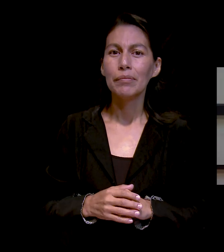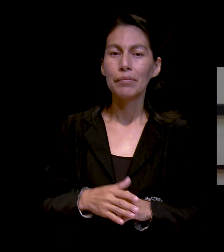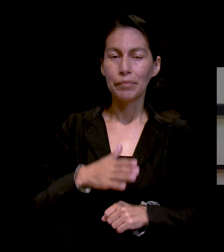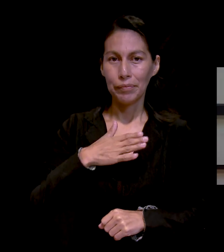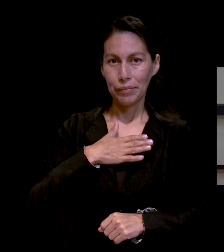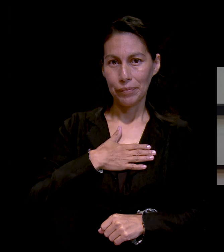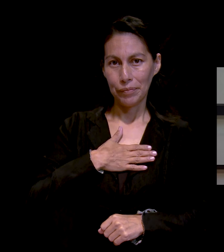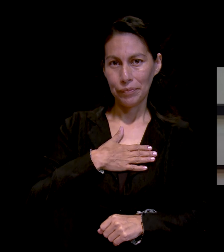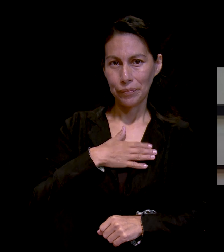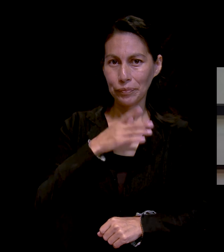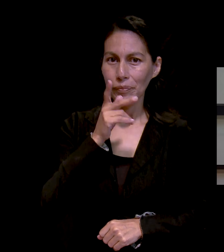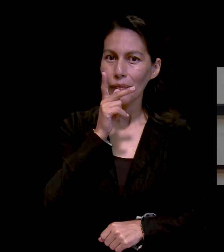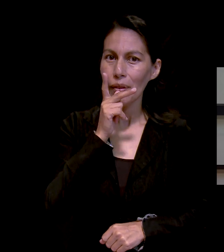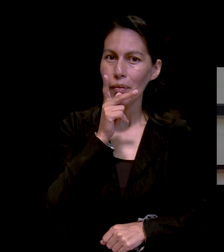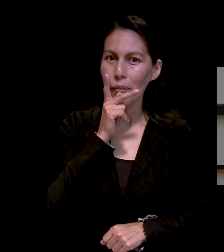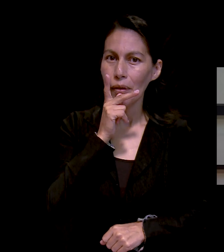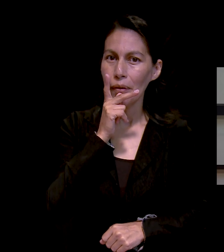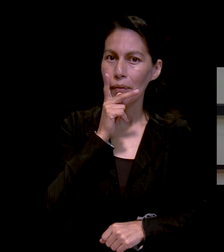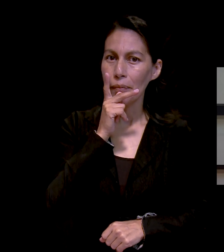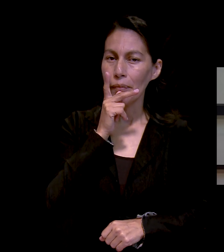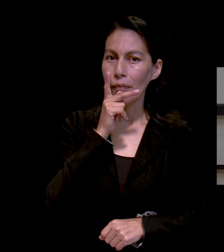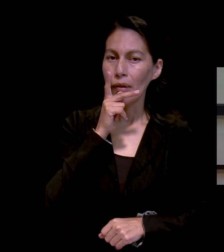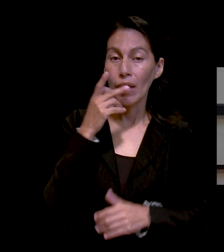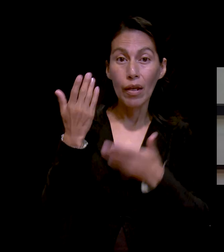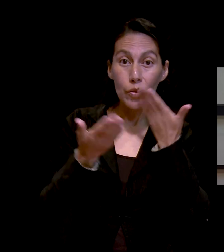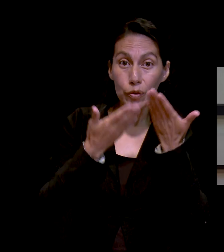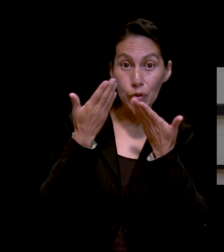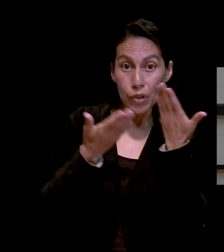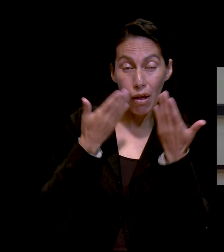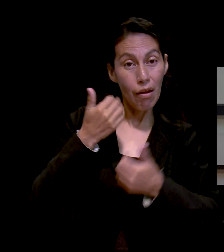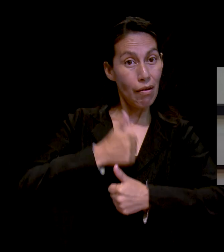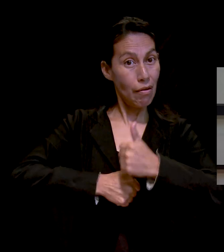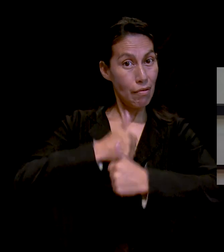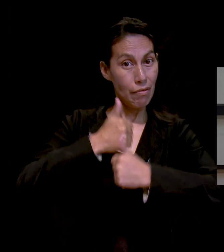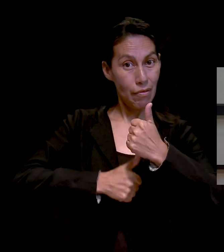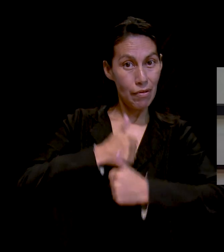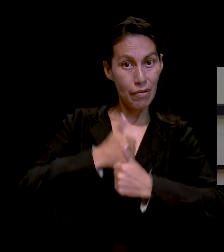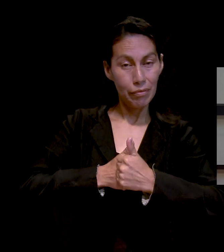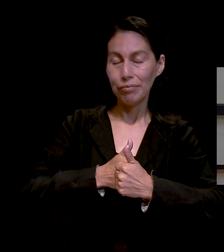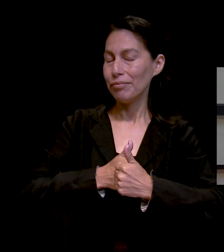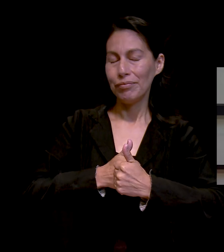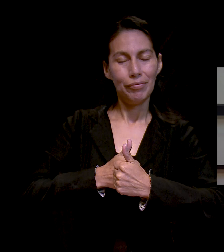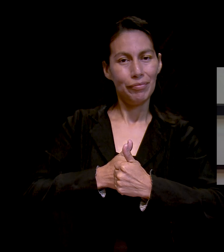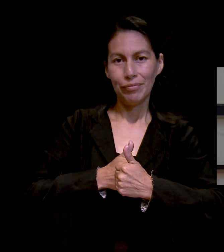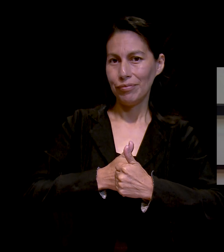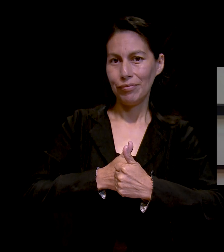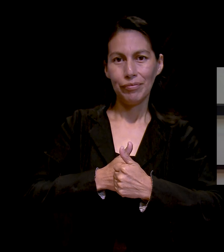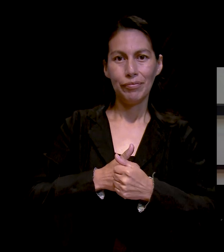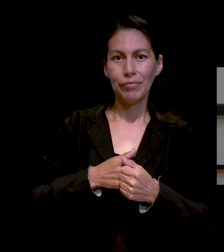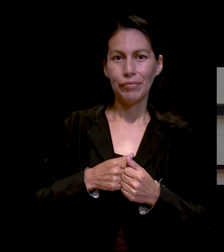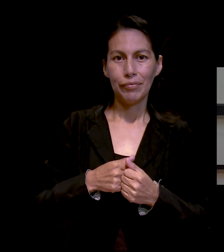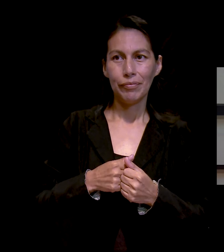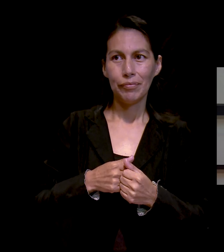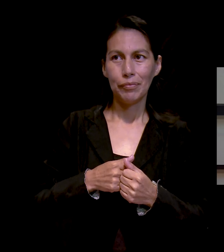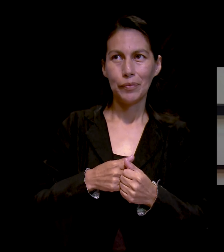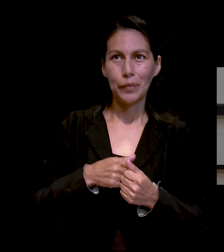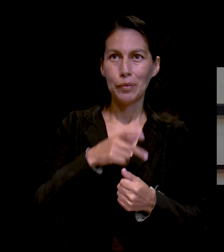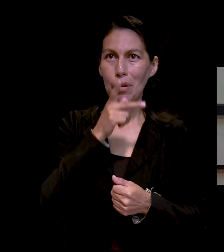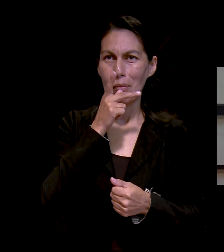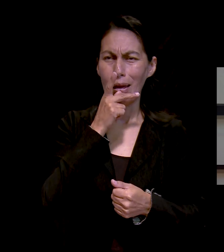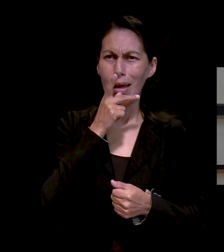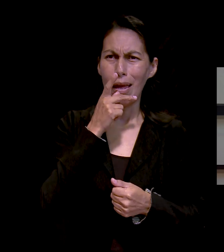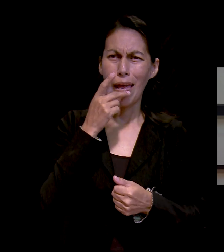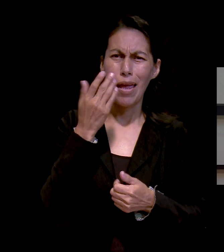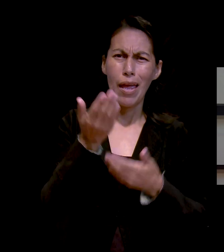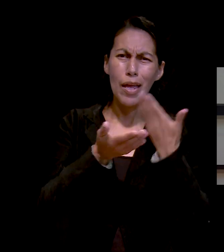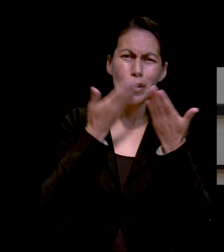Mi papá, pues no estudió una carrera, ni siquiera fue al primer año de primaria.